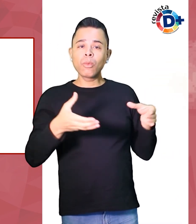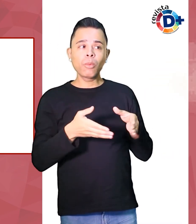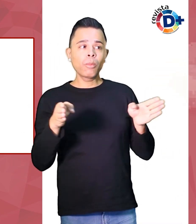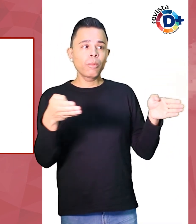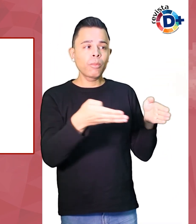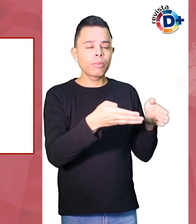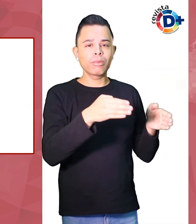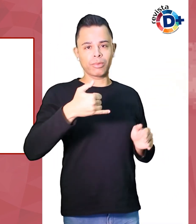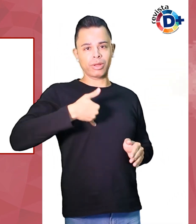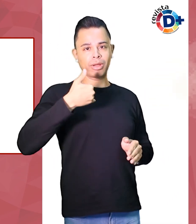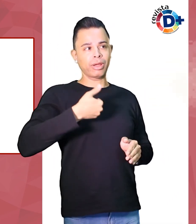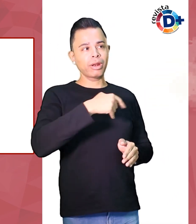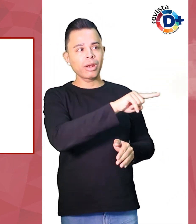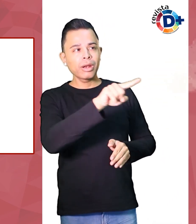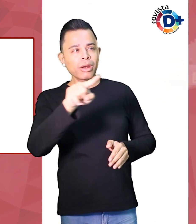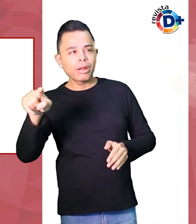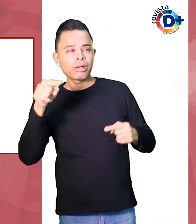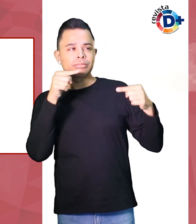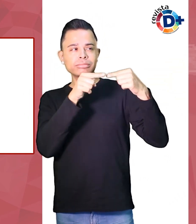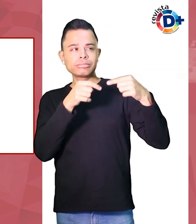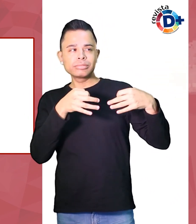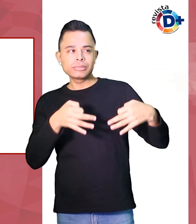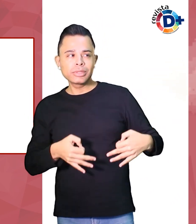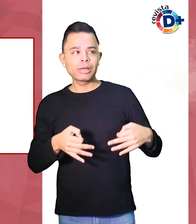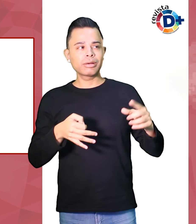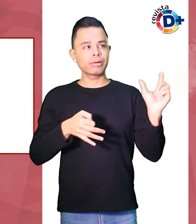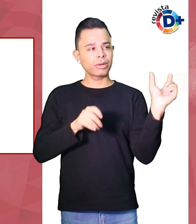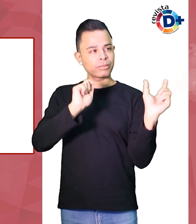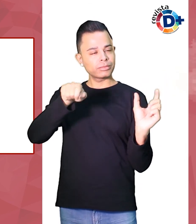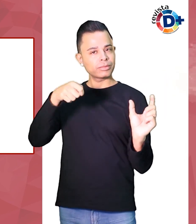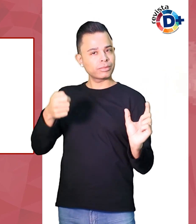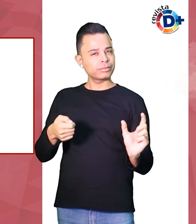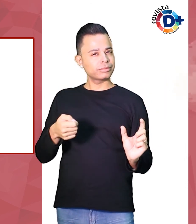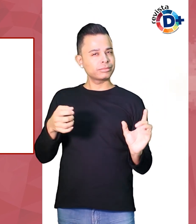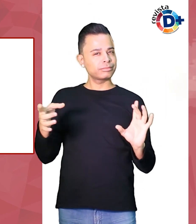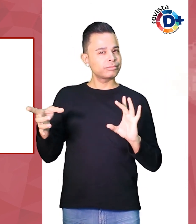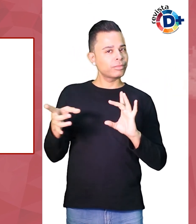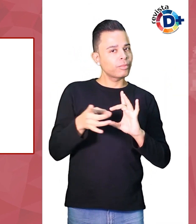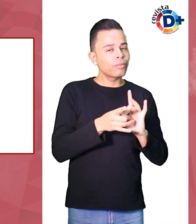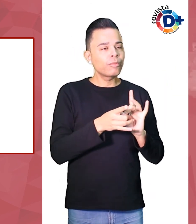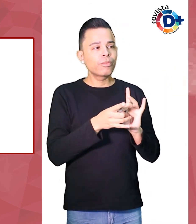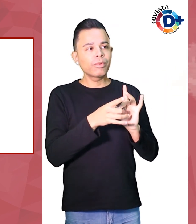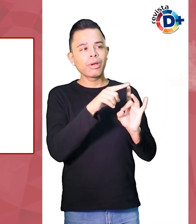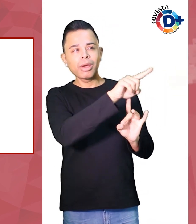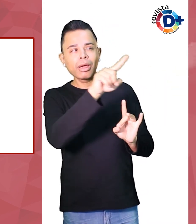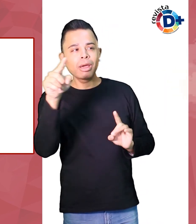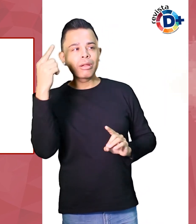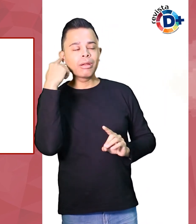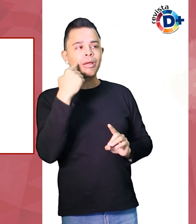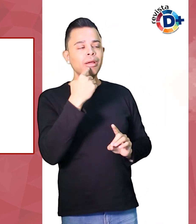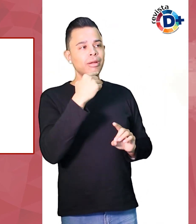quais escolhas foram mais eficientes para a compreensão do conteúdo pelos surdos dentre outras